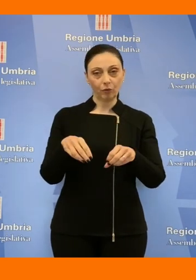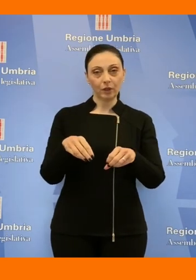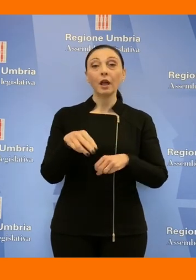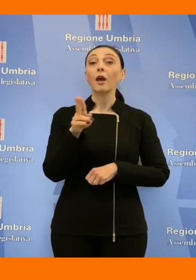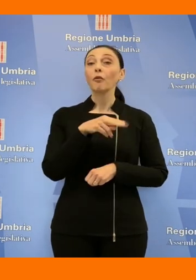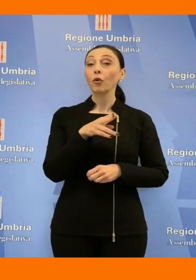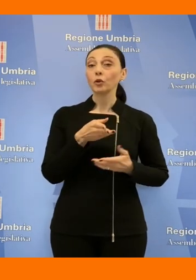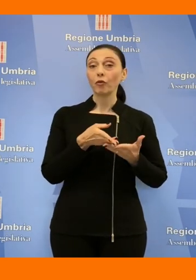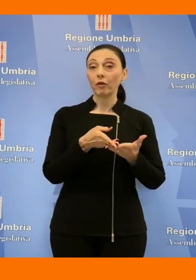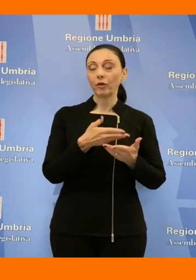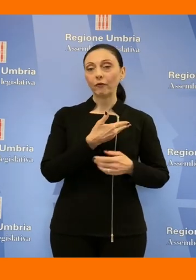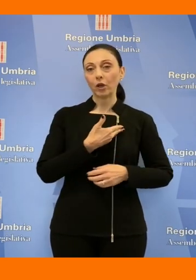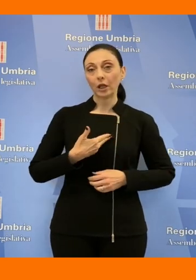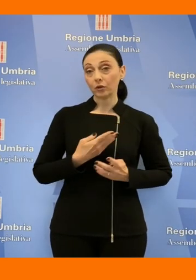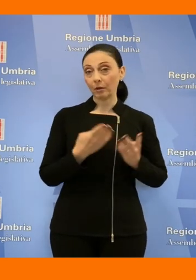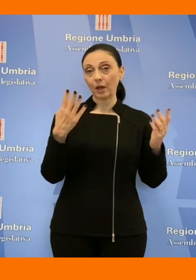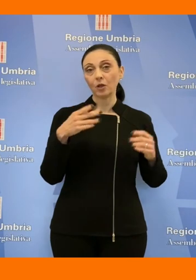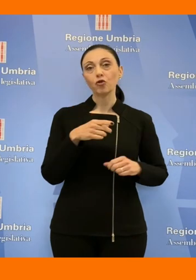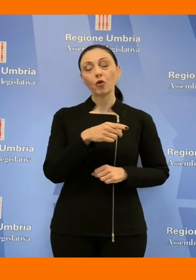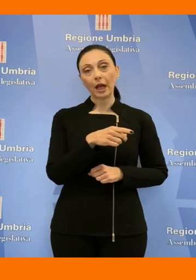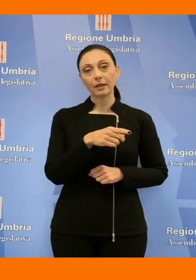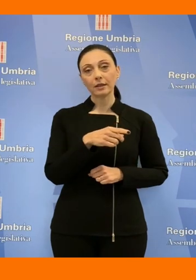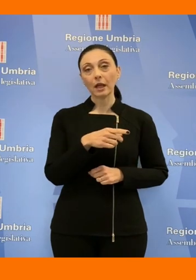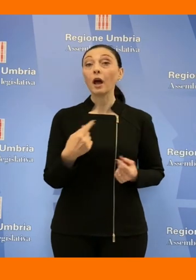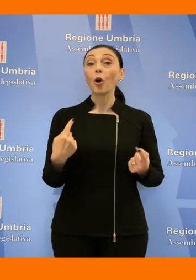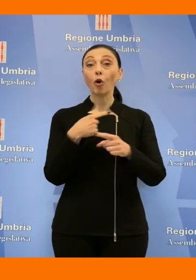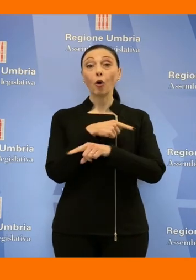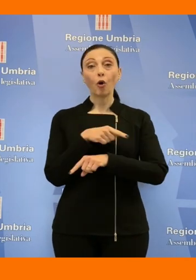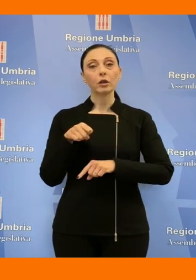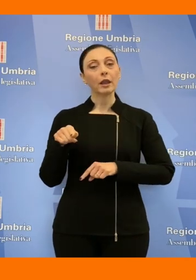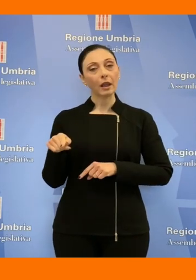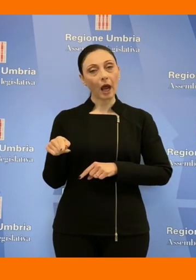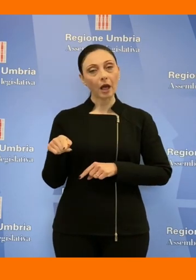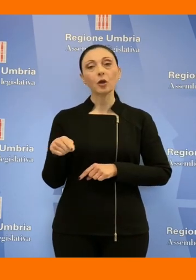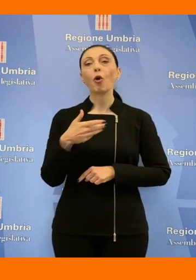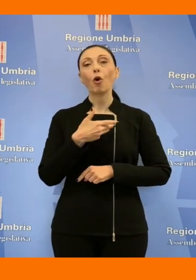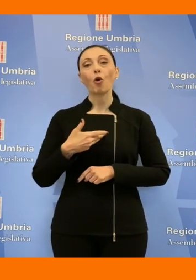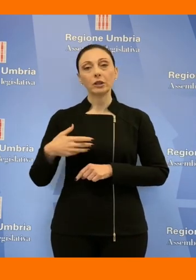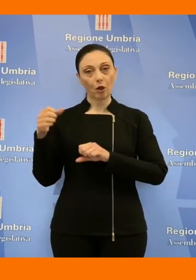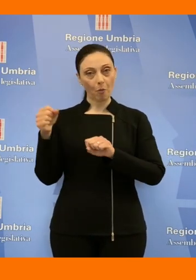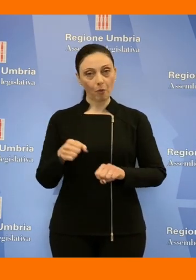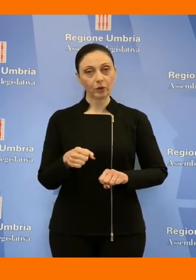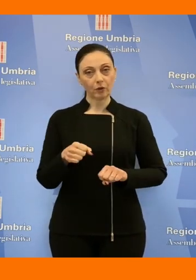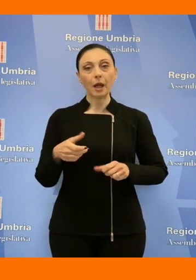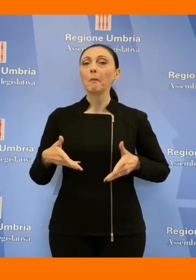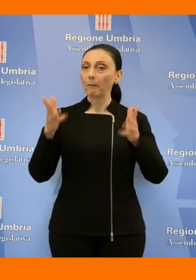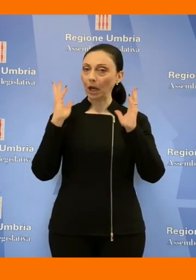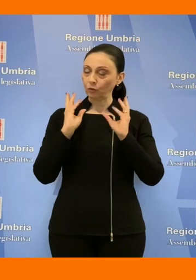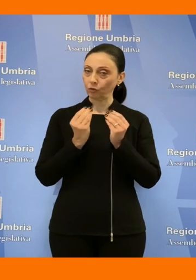favorevole da parte dei consiglieri di maggioranza e quello contrario da parte dei consiglieri di opposizione a Palazzo Cesaroni.